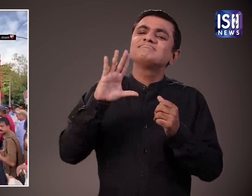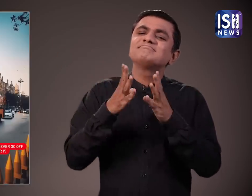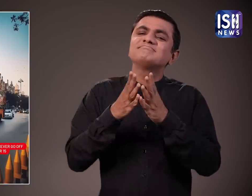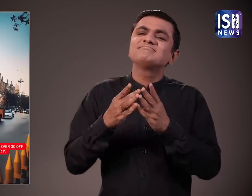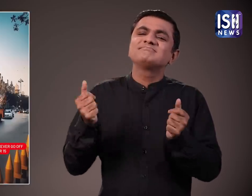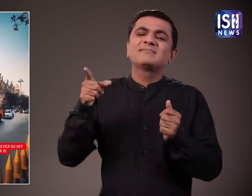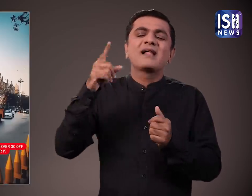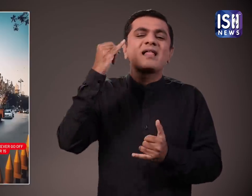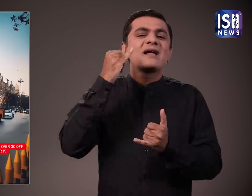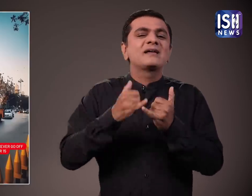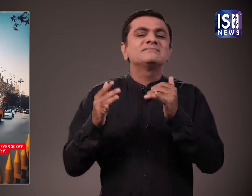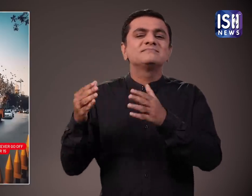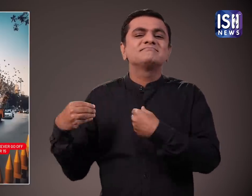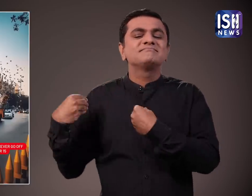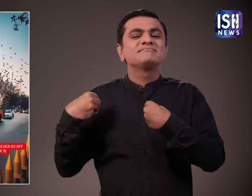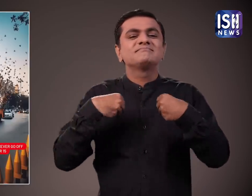बस को खतम होने का जशन मनाया